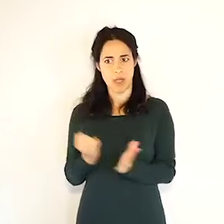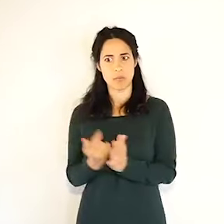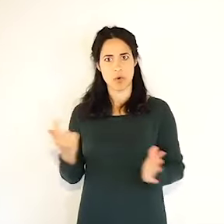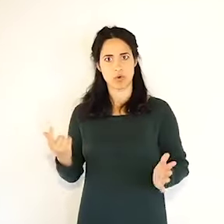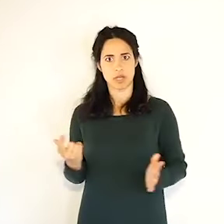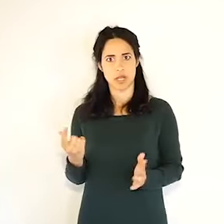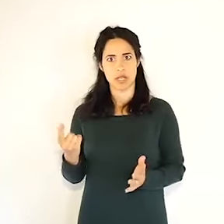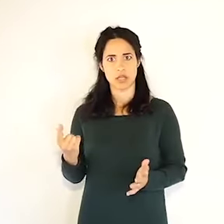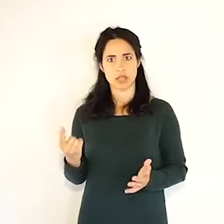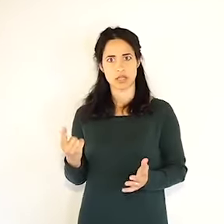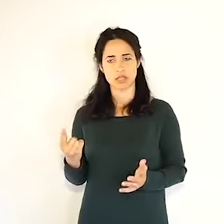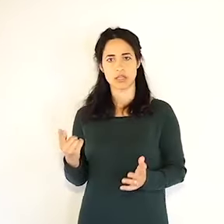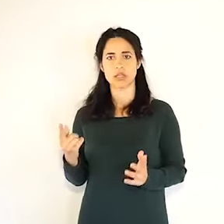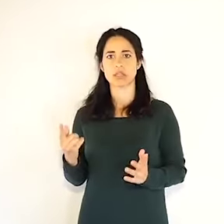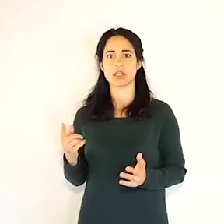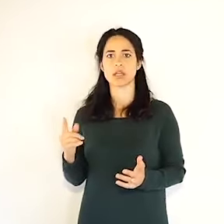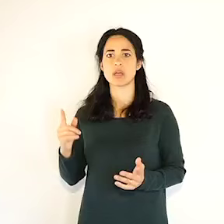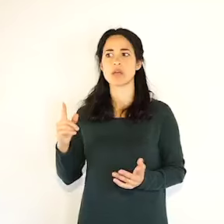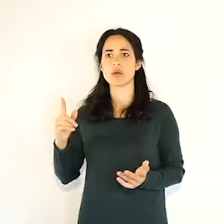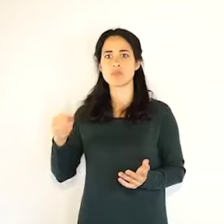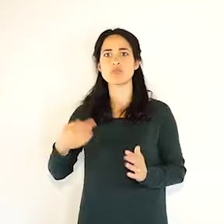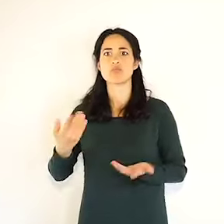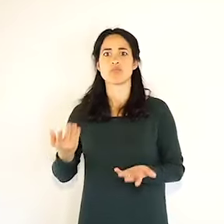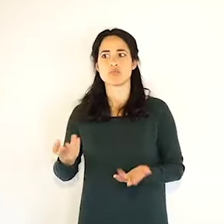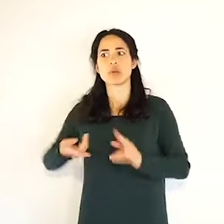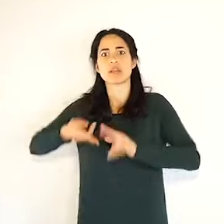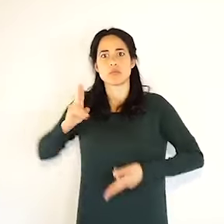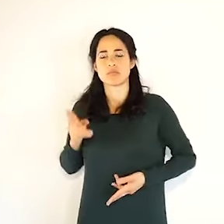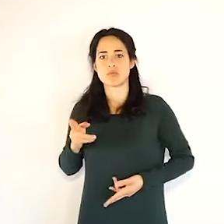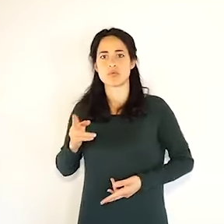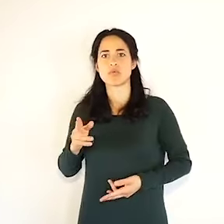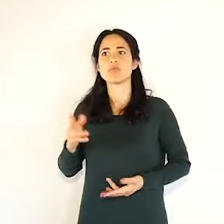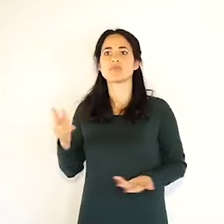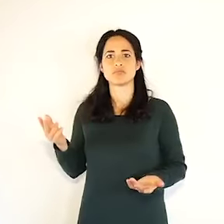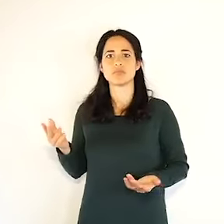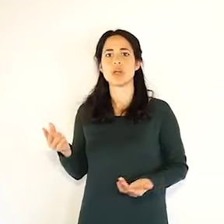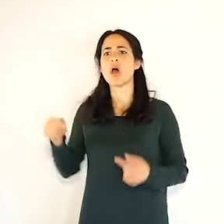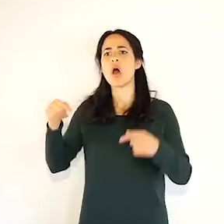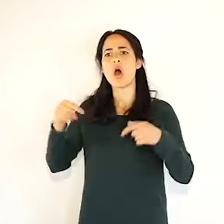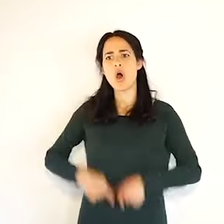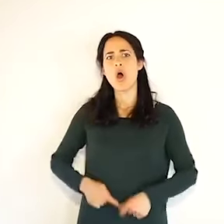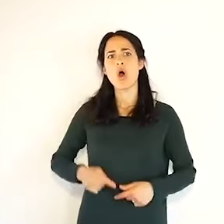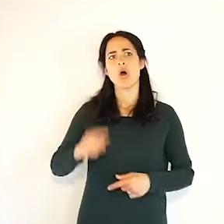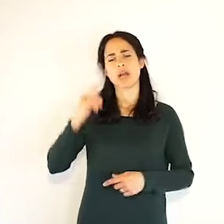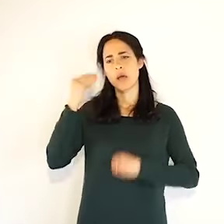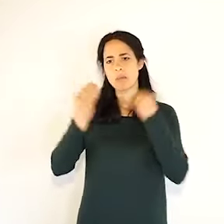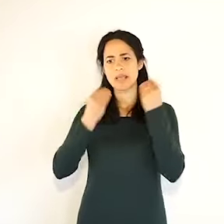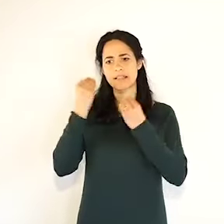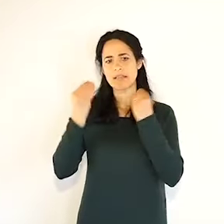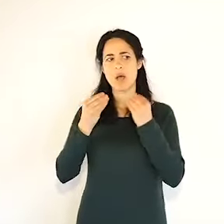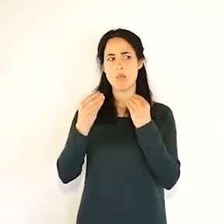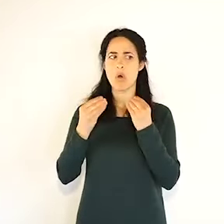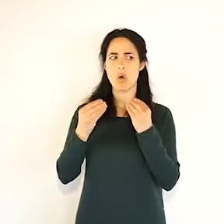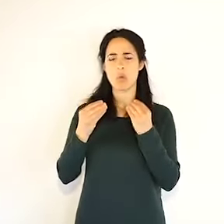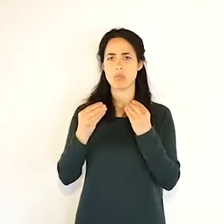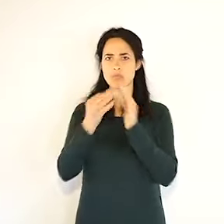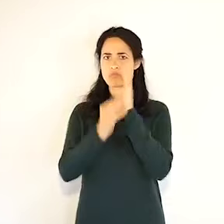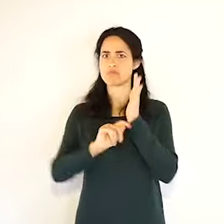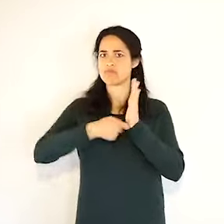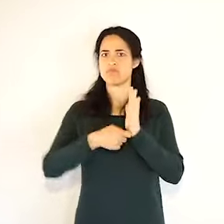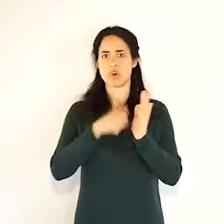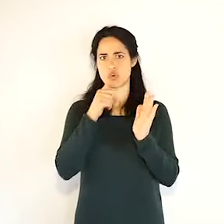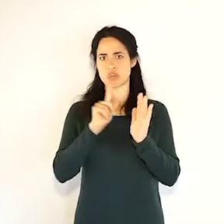infine ringrazio una richiesta che mi è stata fatta poi ci sono i ringraziamenti ho